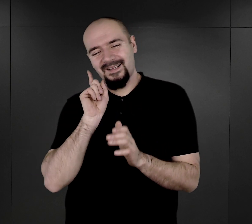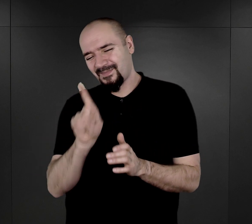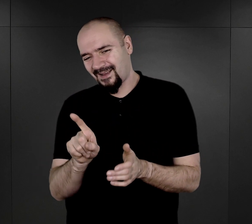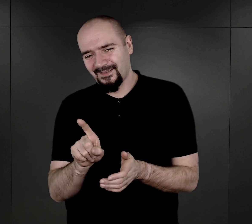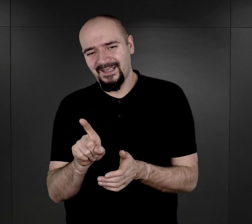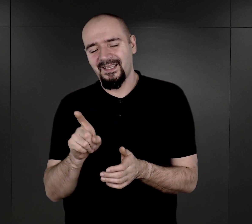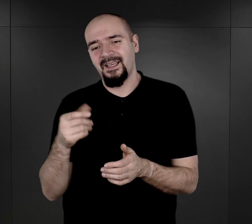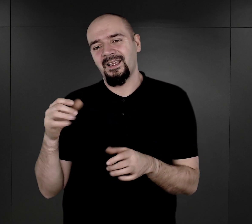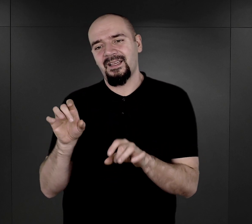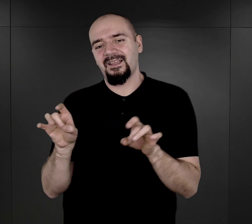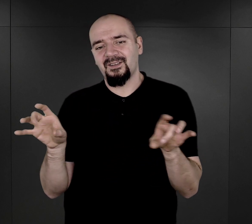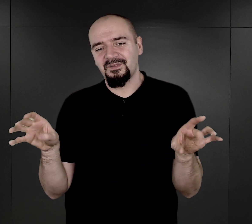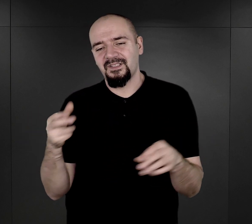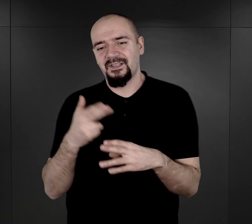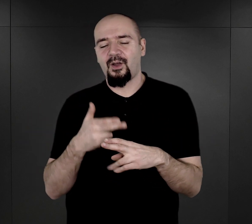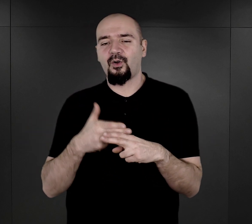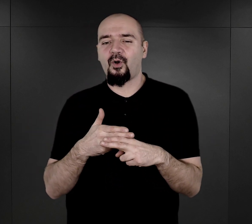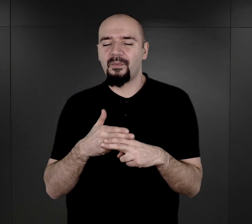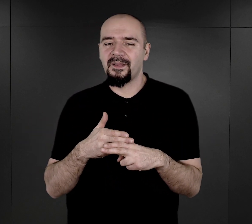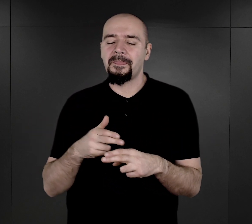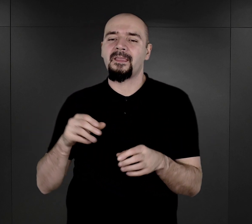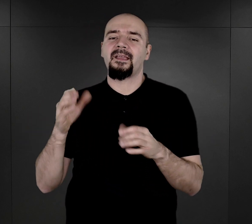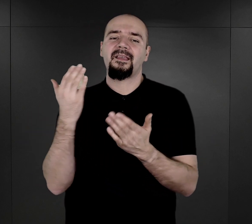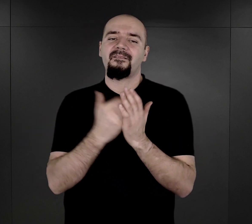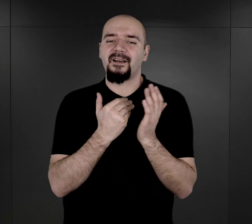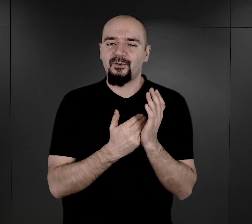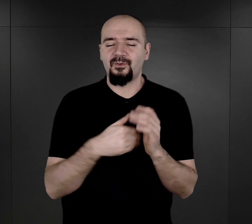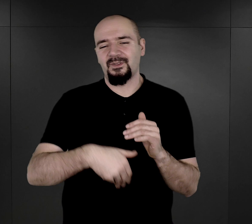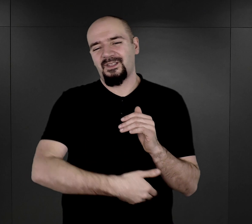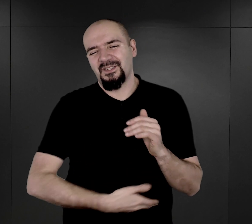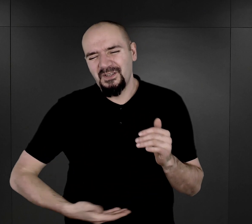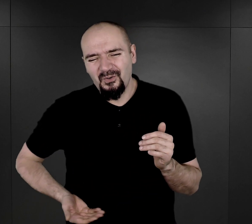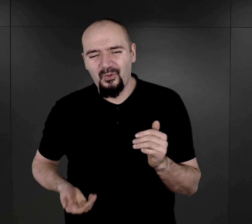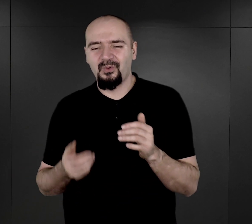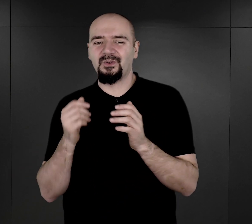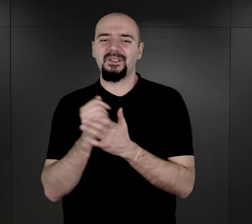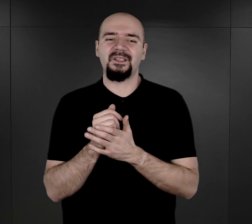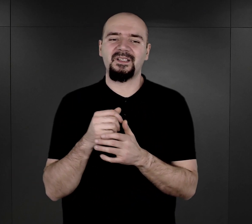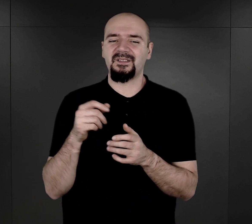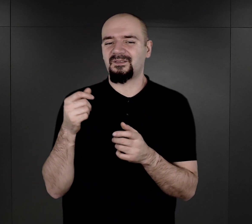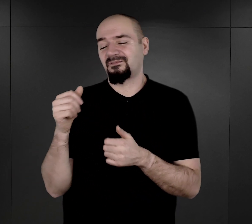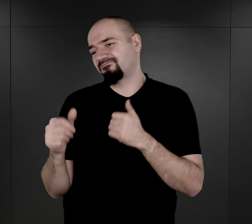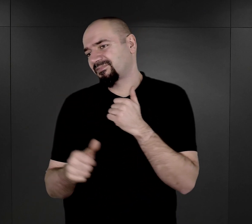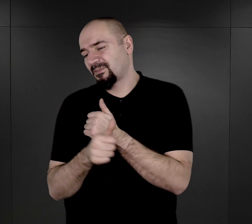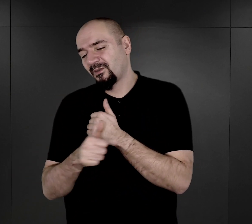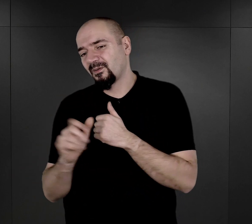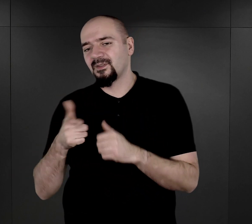rozprzestrzeniające się choroby, warunki, czyli głód wszechobecny, powodował, że śmiertelność była